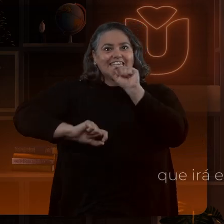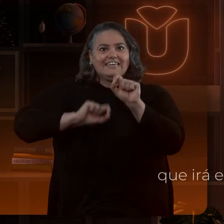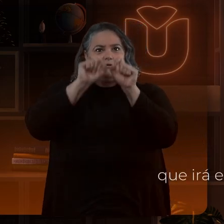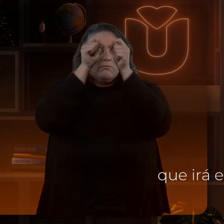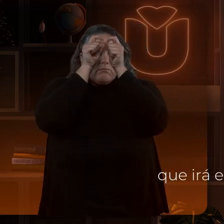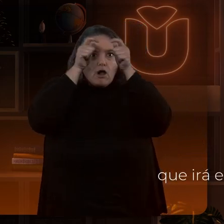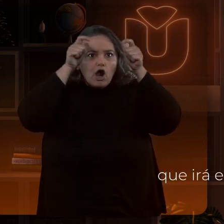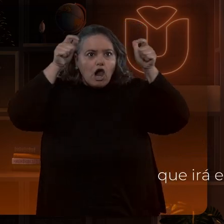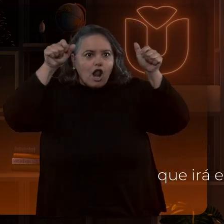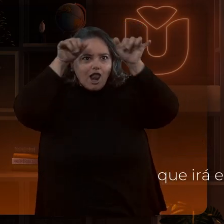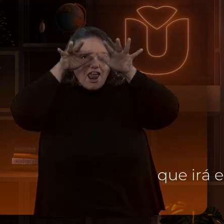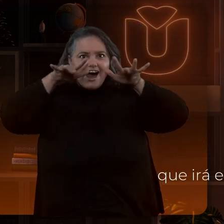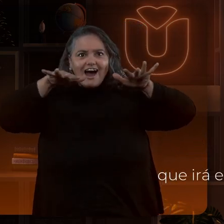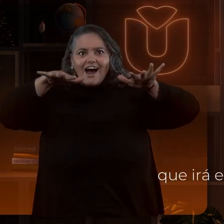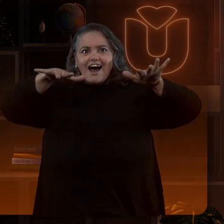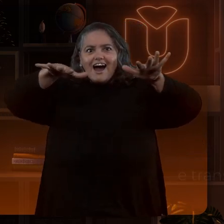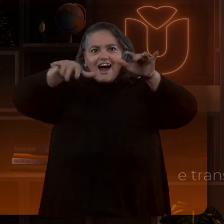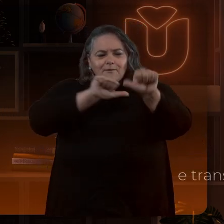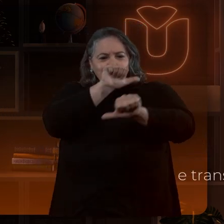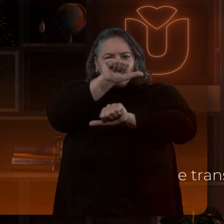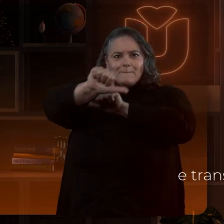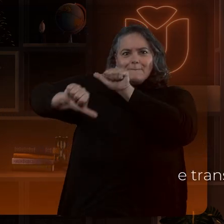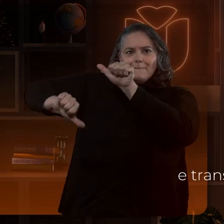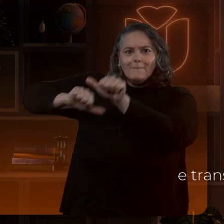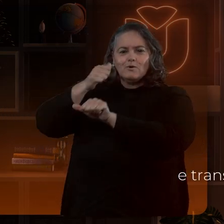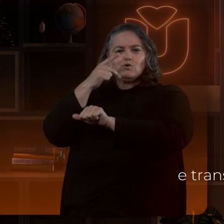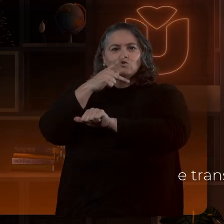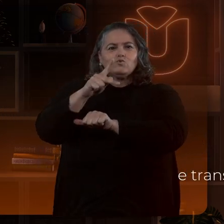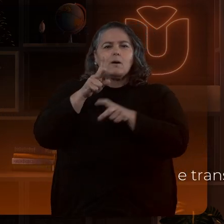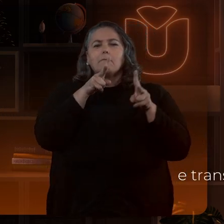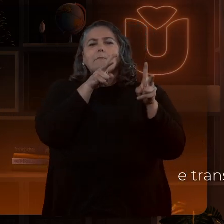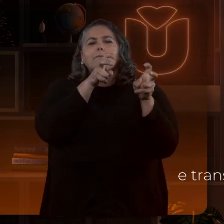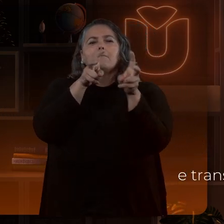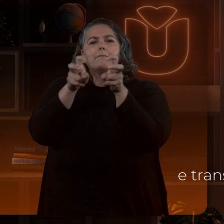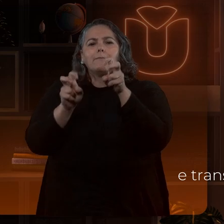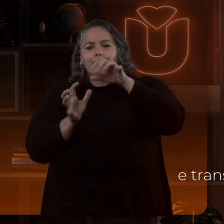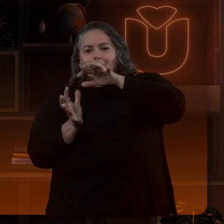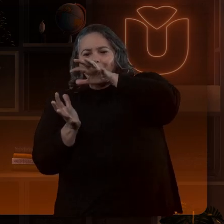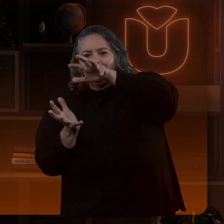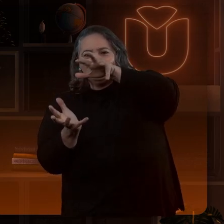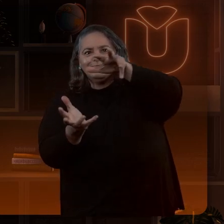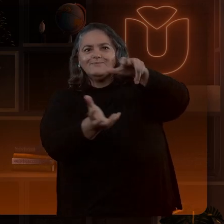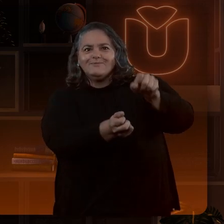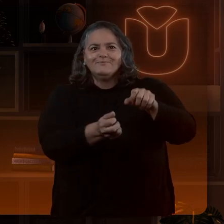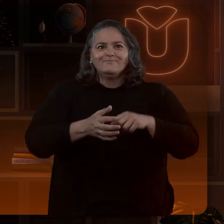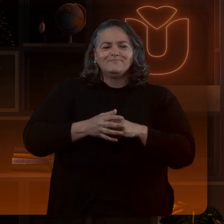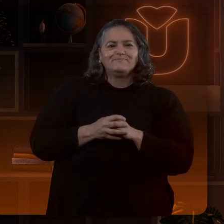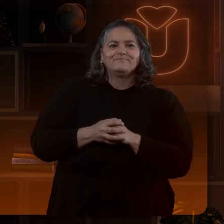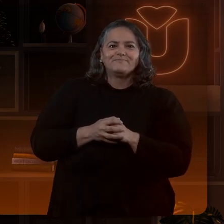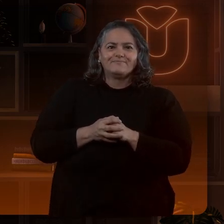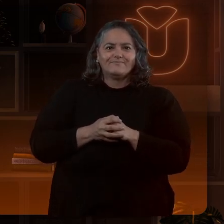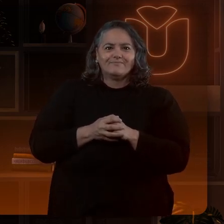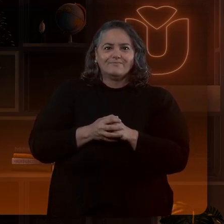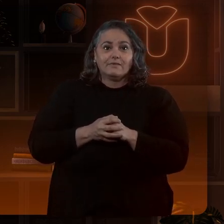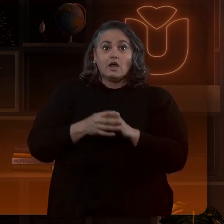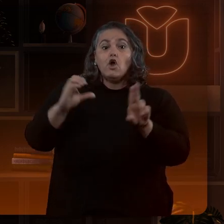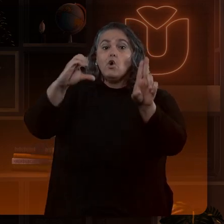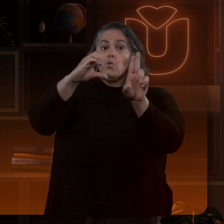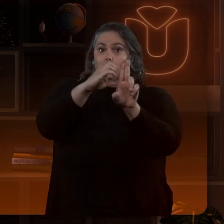expandir os seus horizontes e transformar sua perspectiva sobre o mundo. Com a Uníngese,